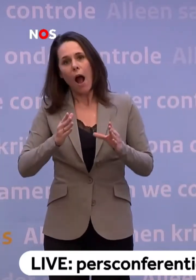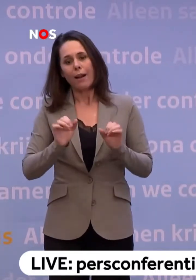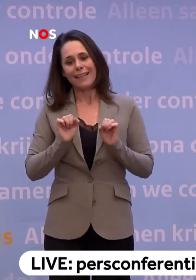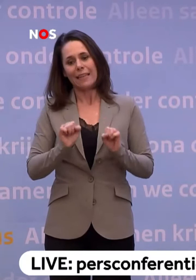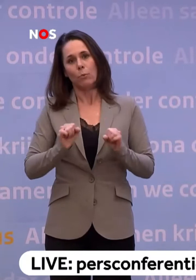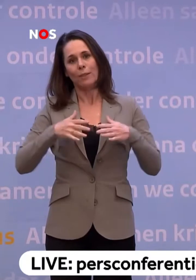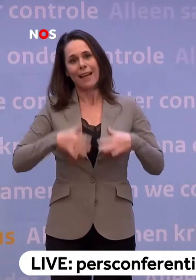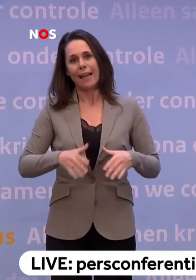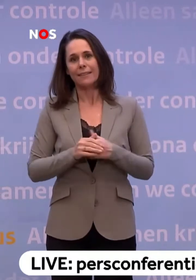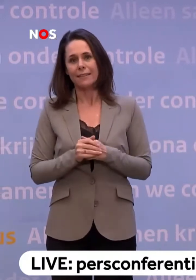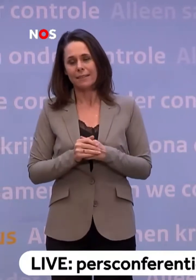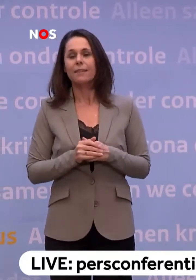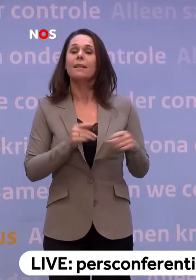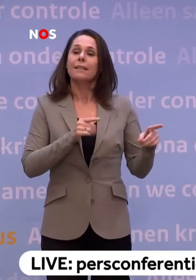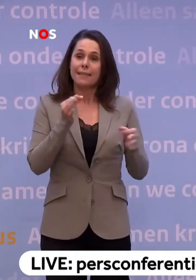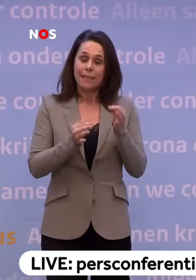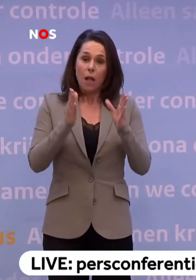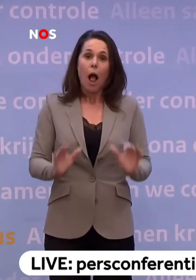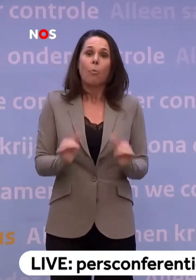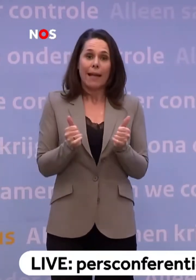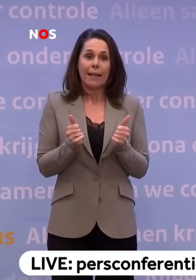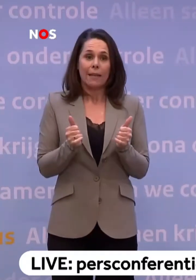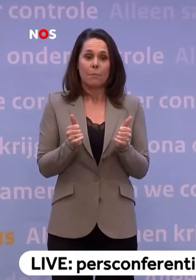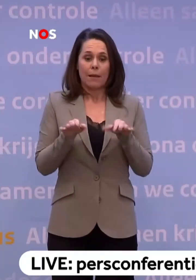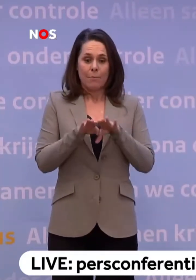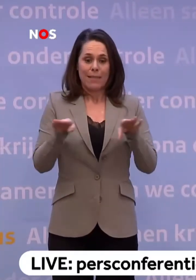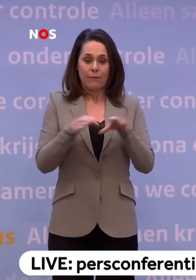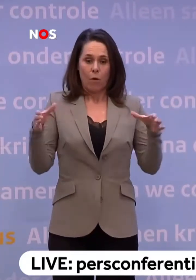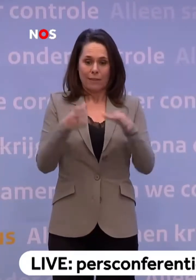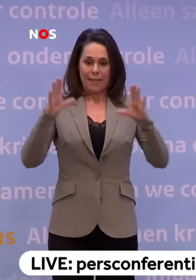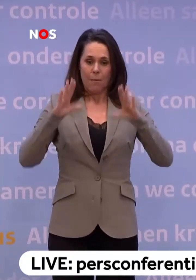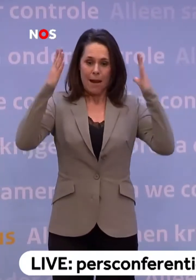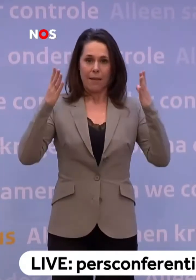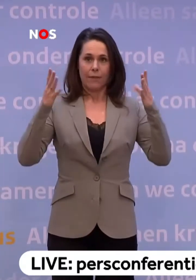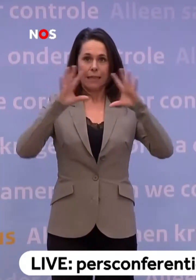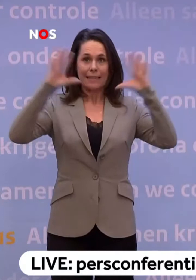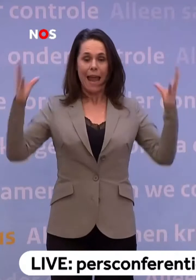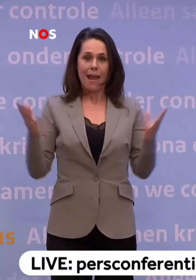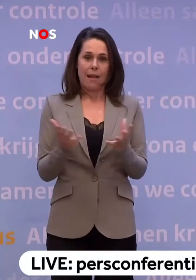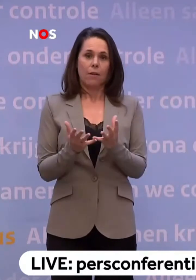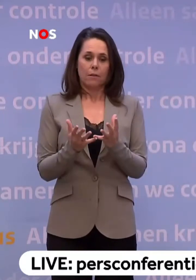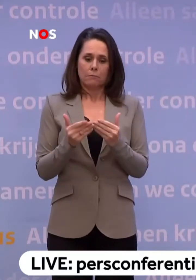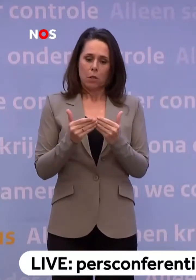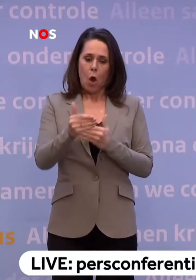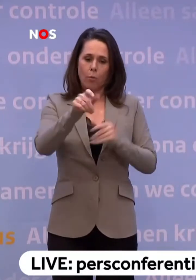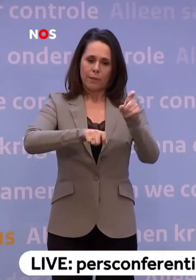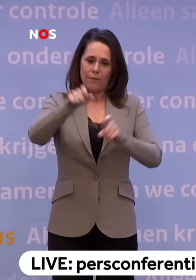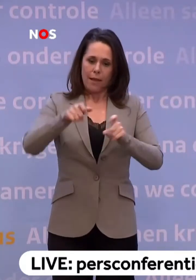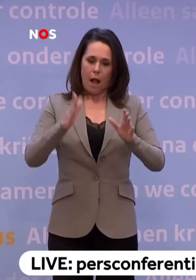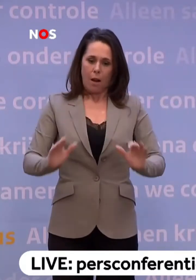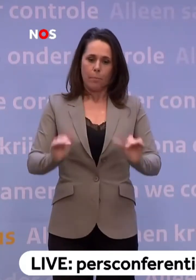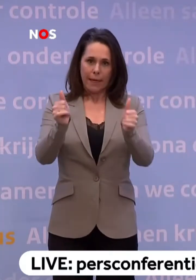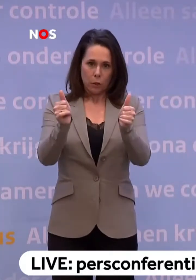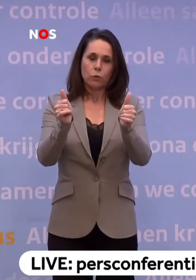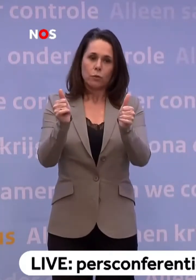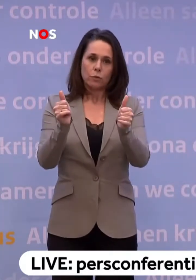opgebouwd? Ja, zijn de serologische tests. Ook daar gaan we mee beginnen... ...maar op het niveau van de samenleving als geheel. De komende weken gaat dat van start...